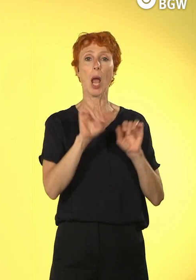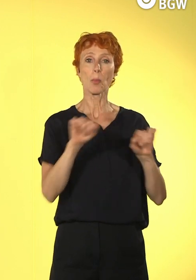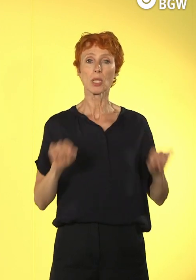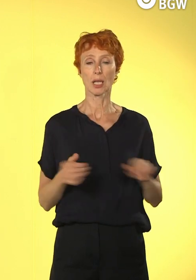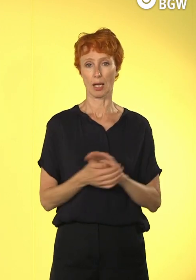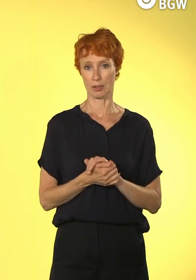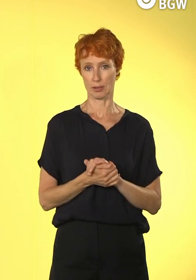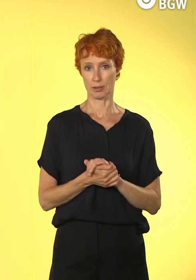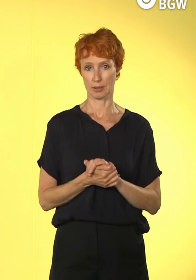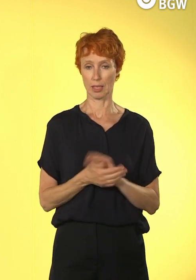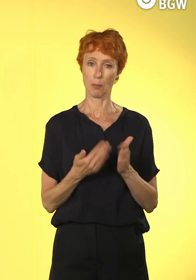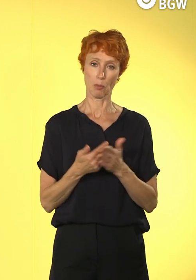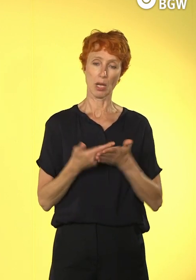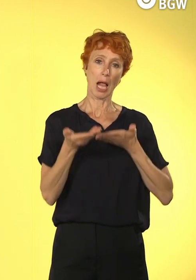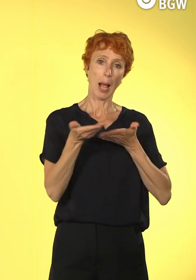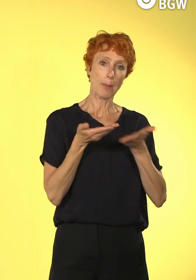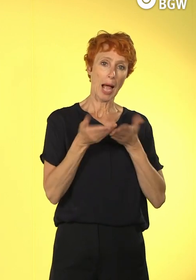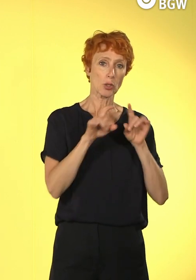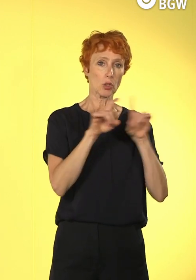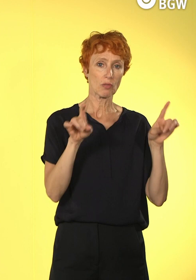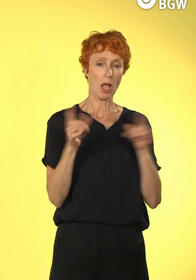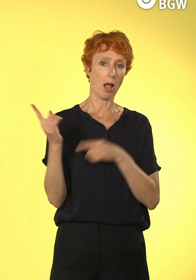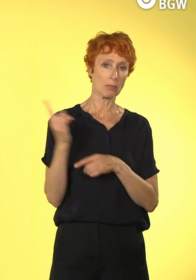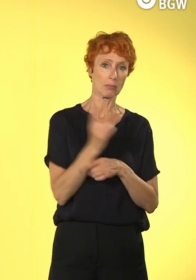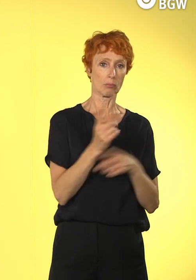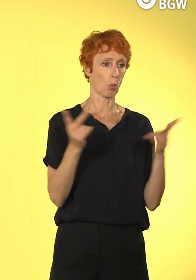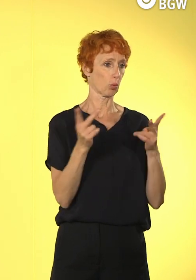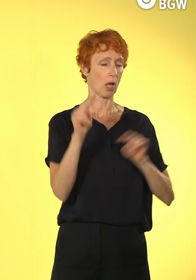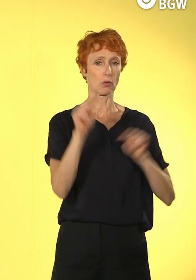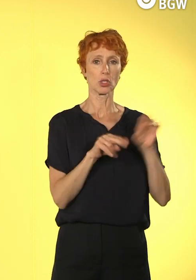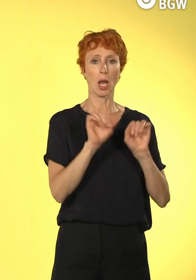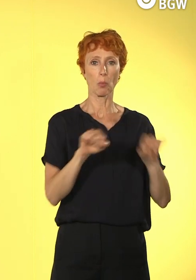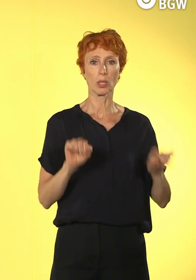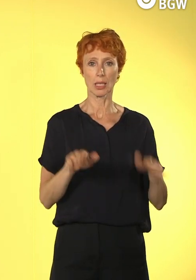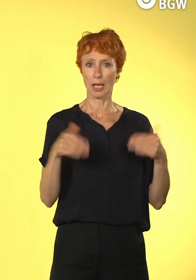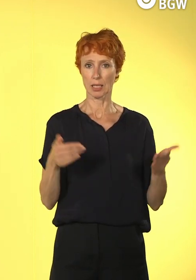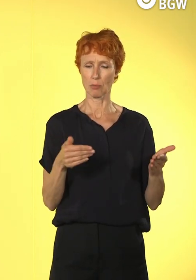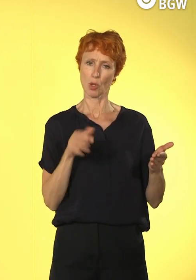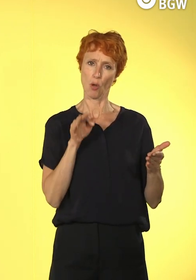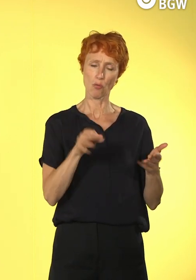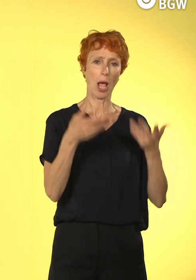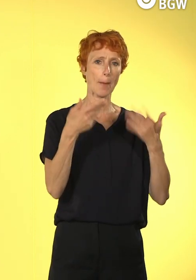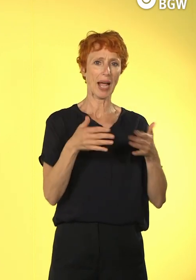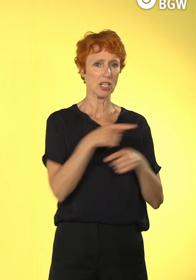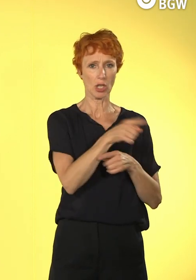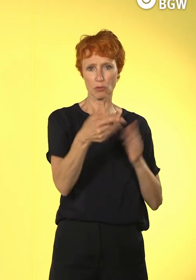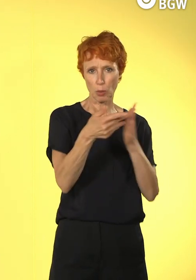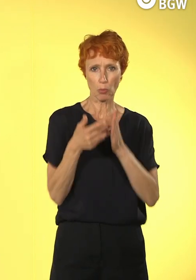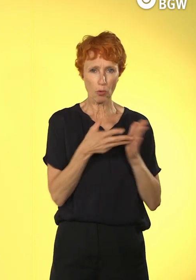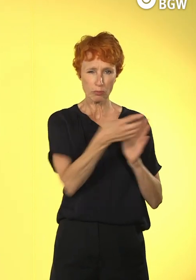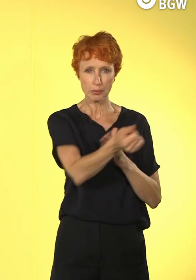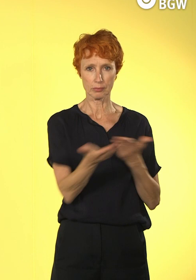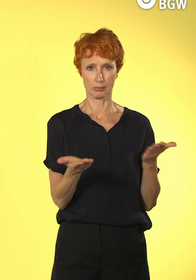gibt von verschiedenen Beratungsfirmen unterschiedliche Möglichkeiten, auch diese Bereitschaft, beziehungsweise auch den